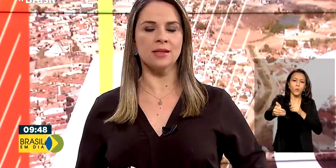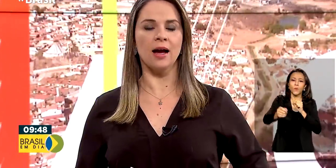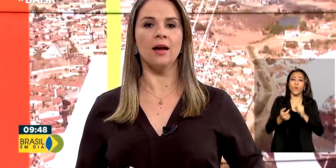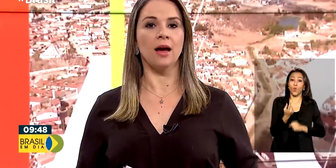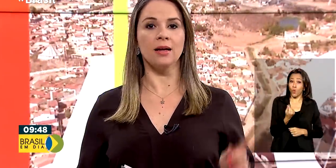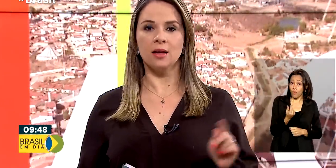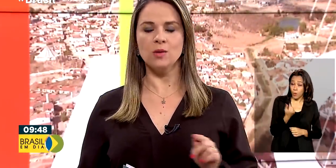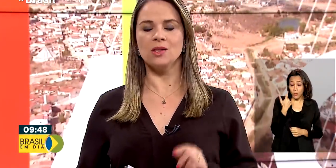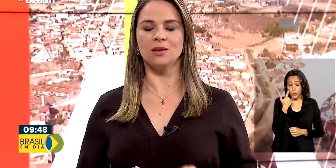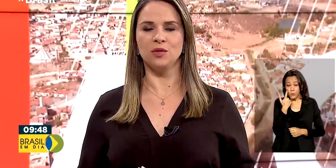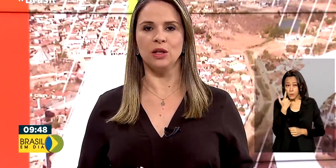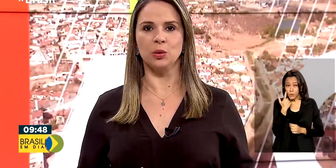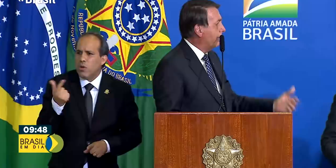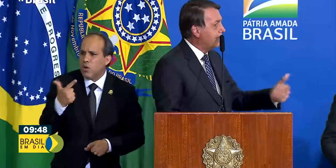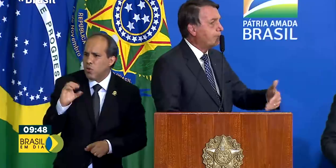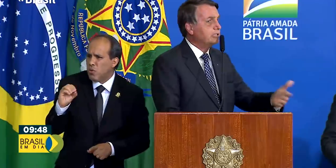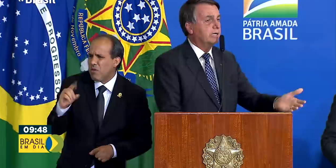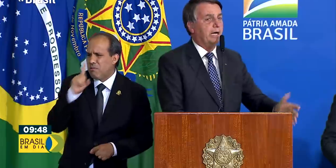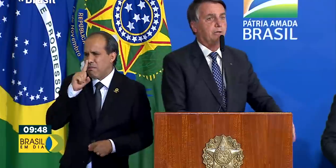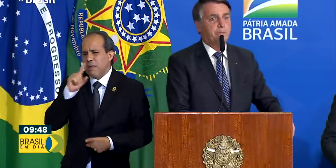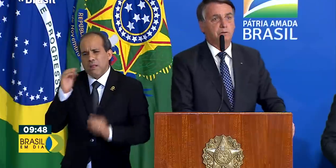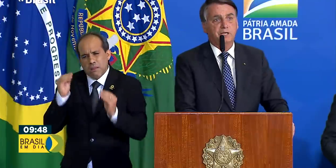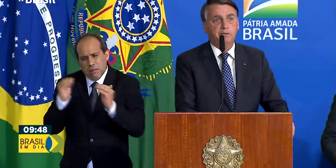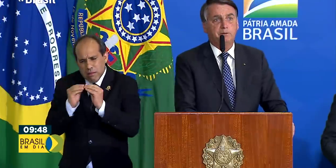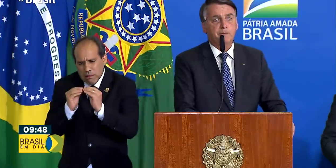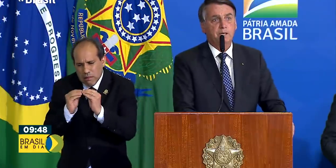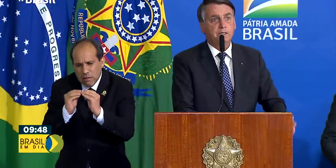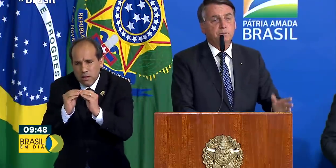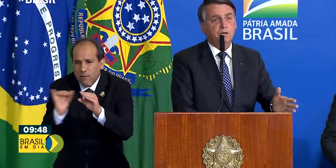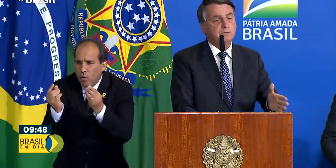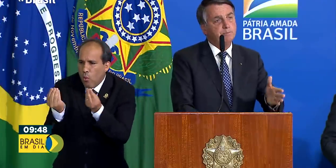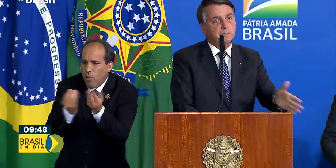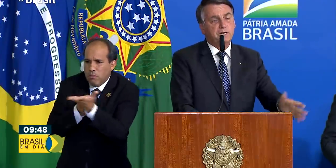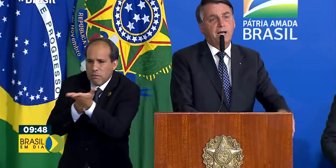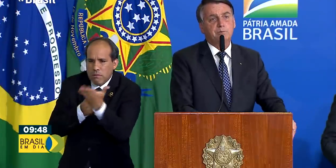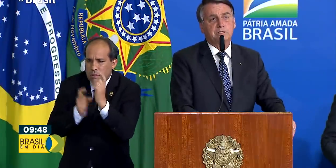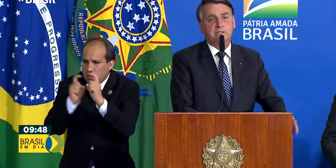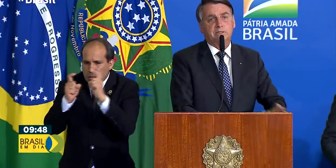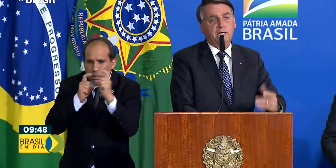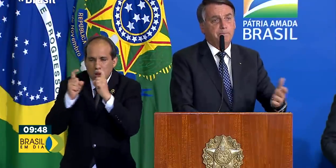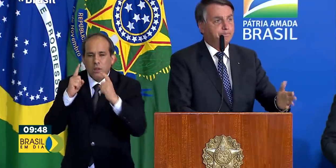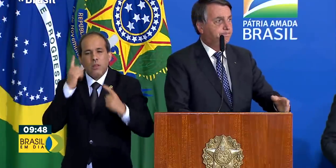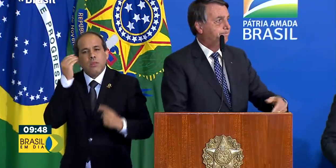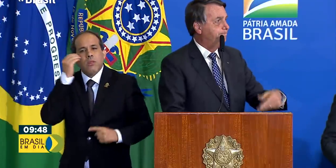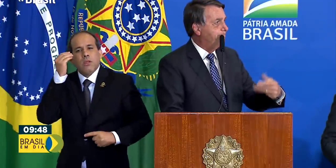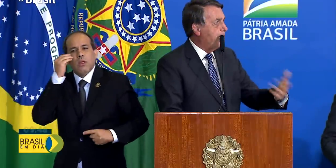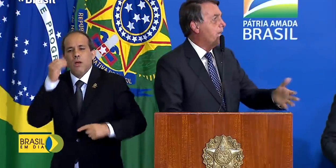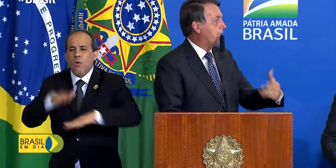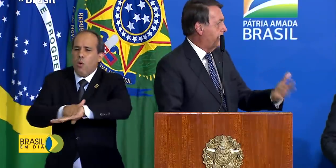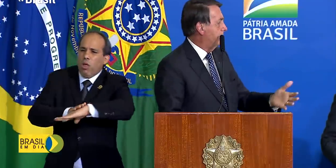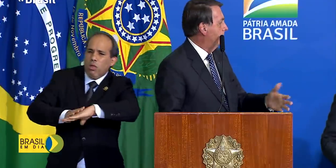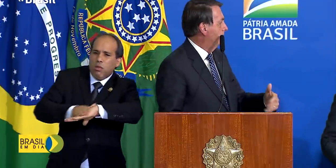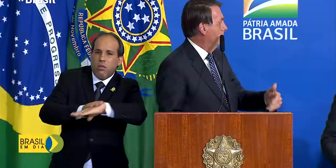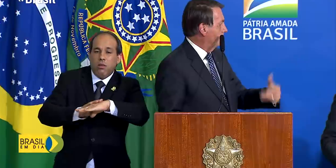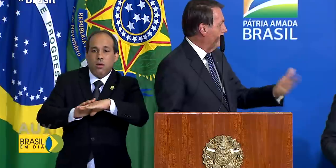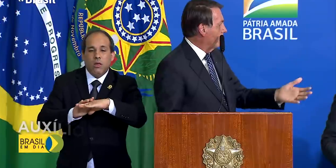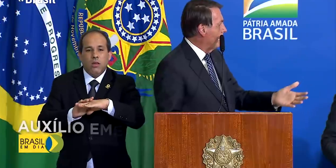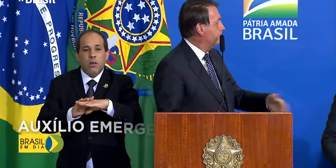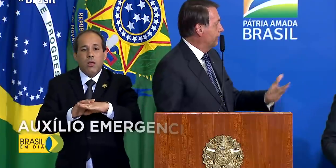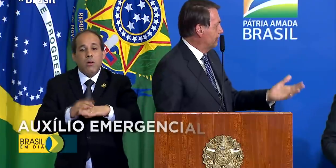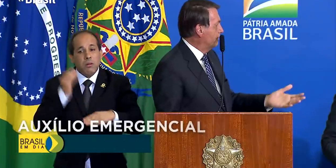ainda está, ainda não está definido. Dá para chegar no meio termo e nós buscarmos que ele venha a ser